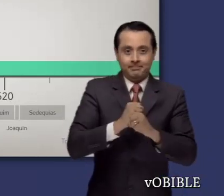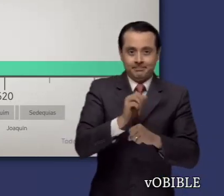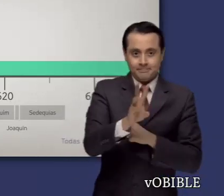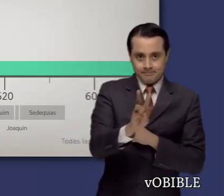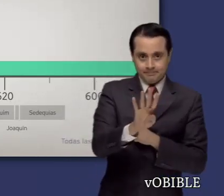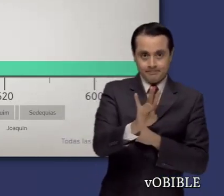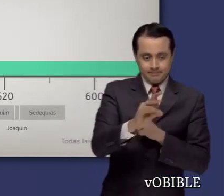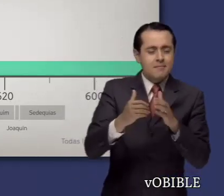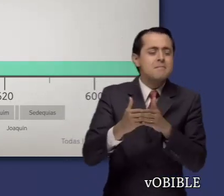y Sedequías.